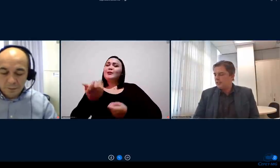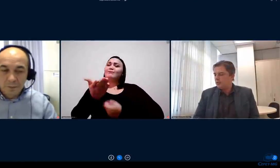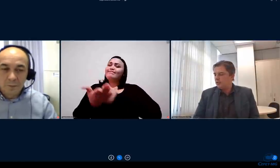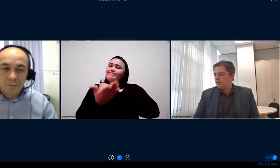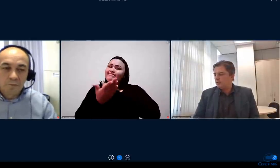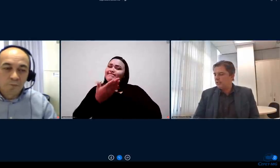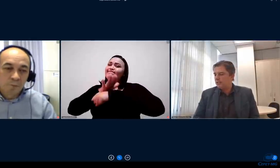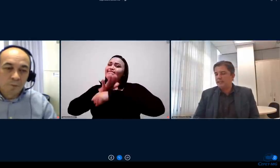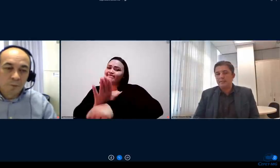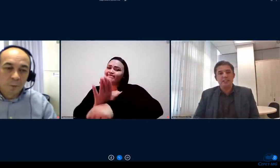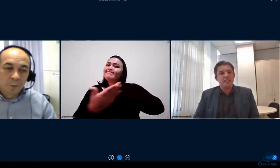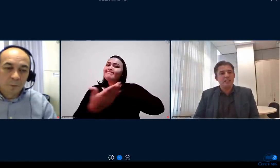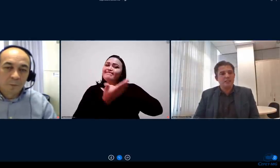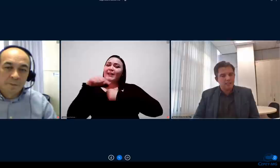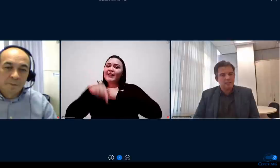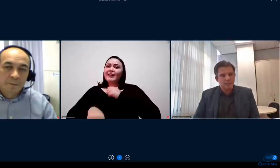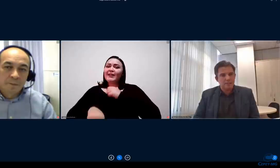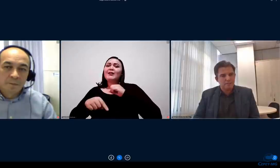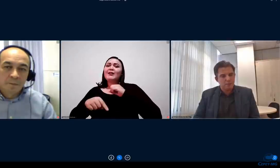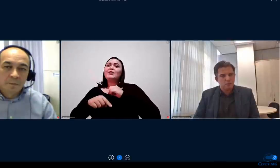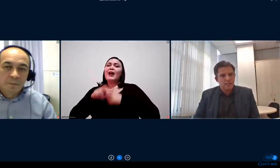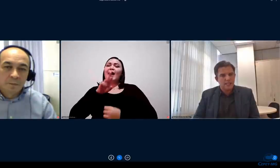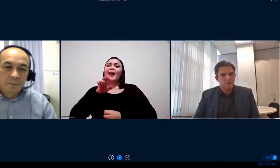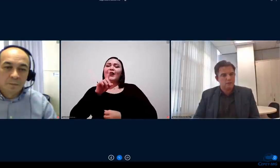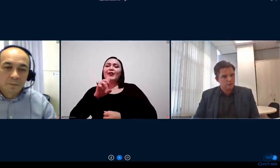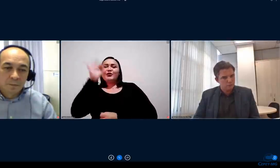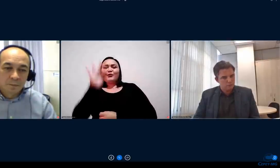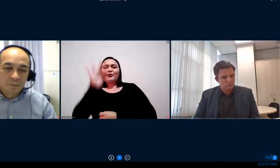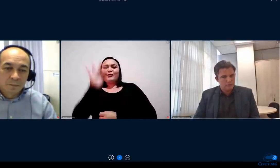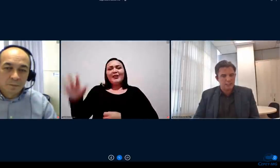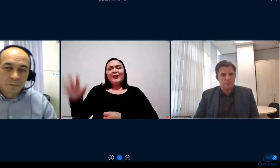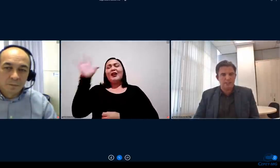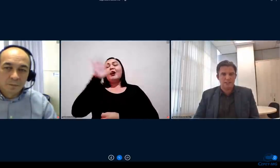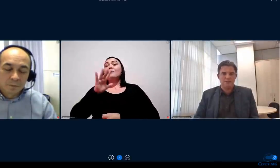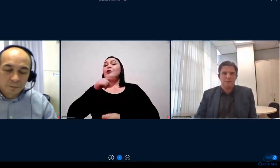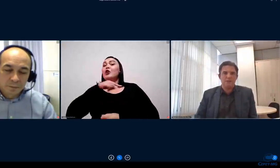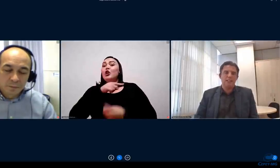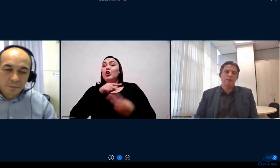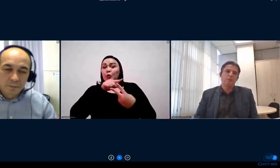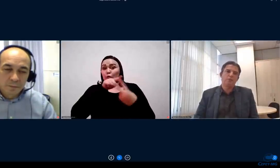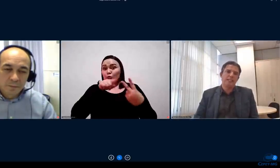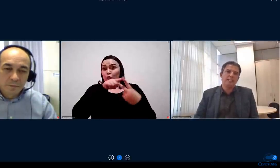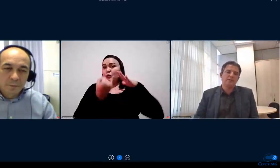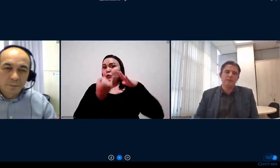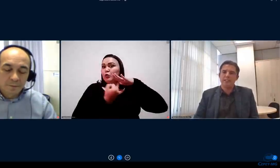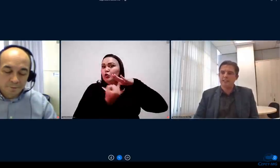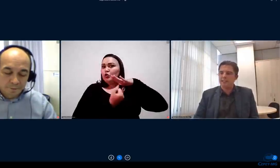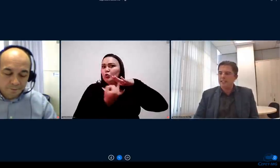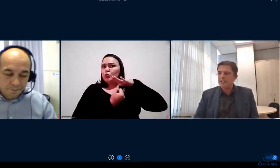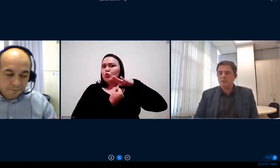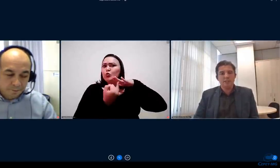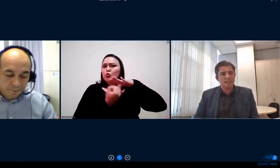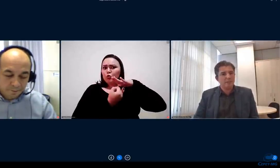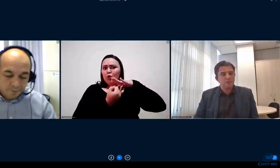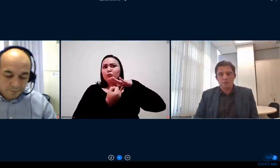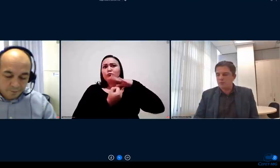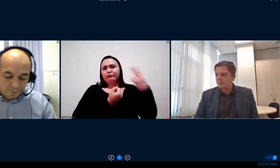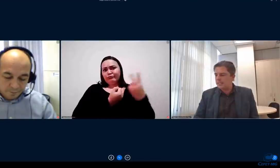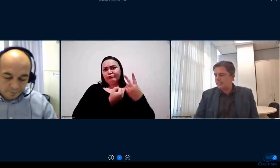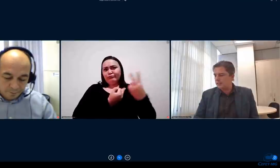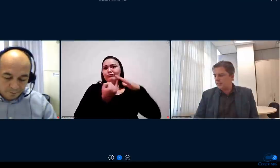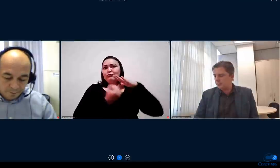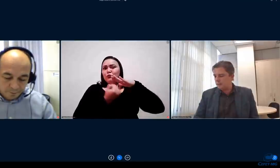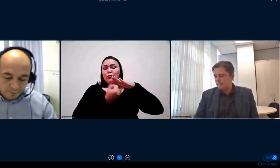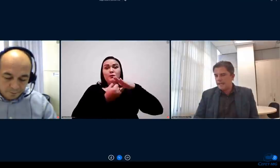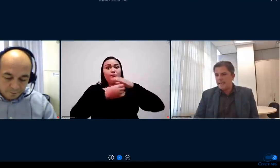são instituições também gigantescas vale pontuar os respectivos institutos federais de vocês e com desafios que são